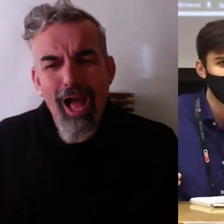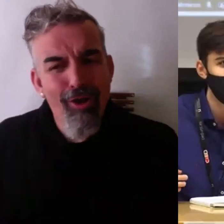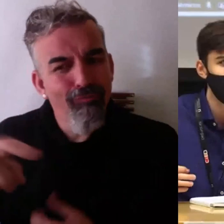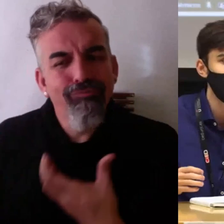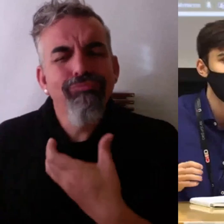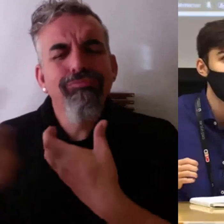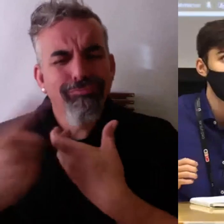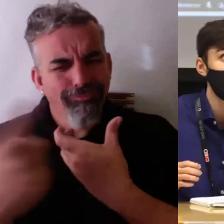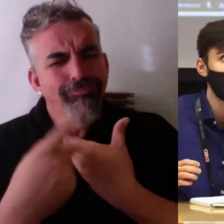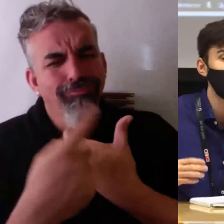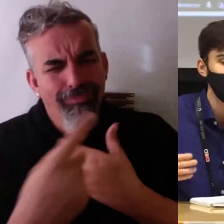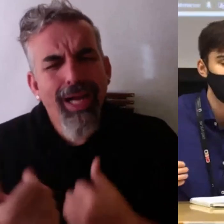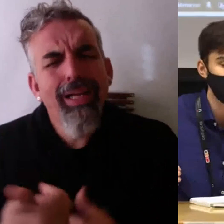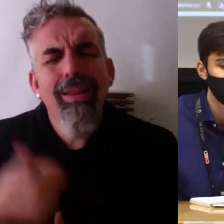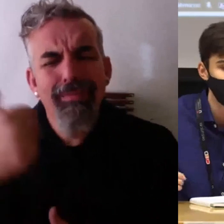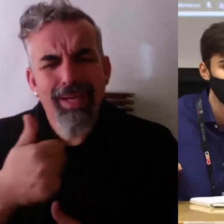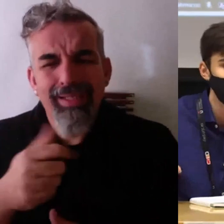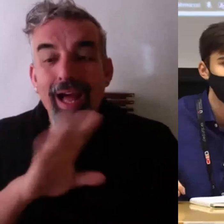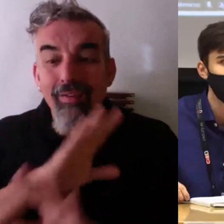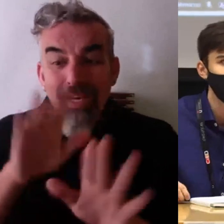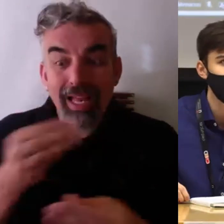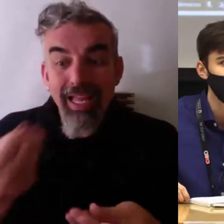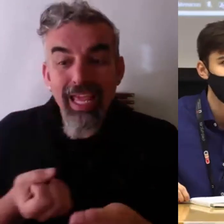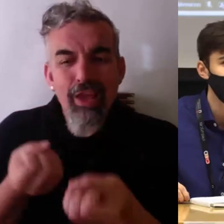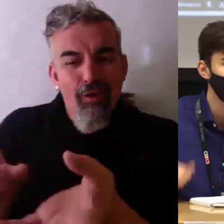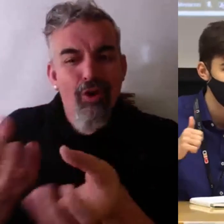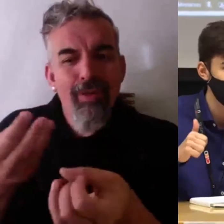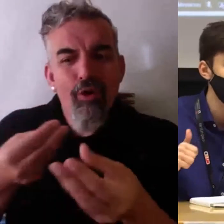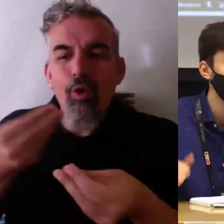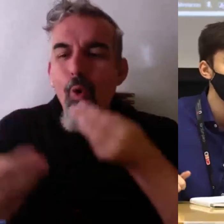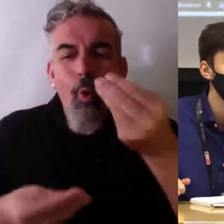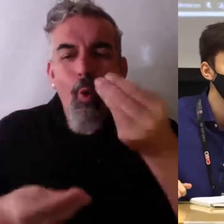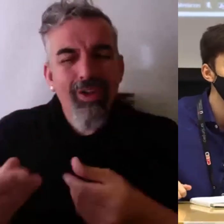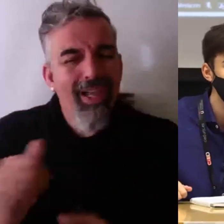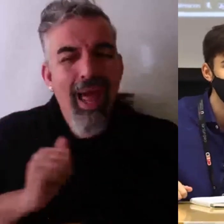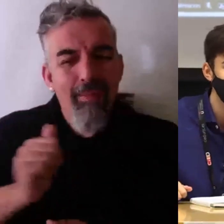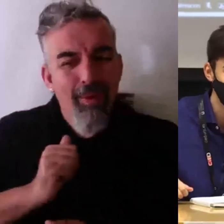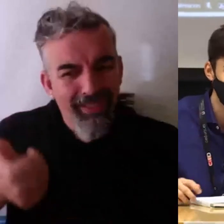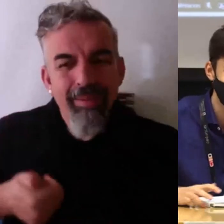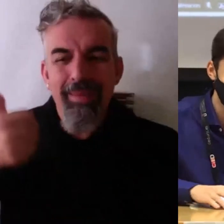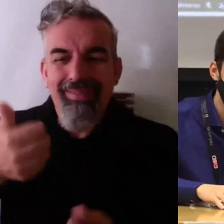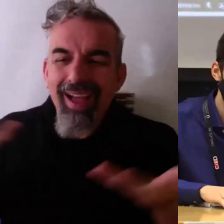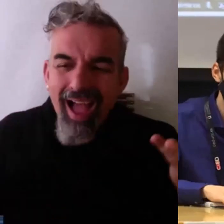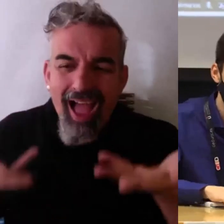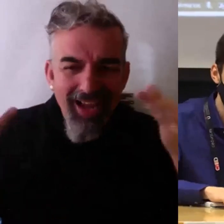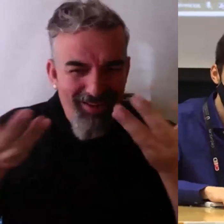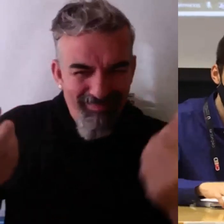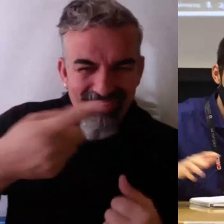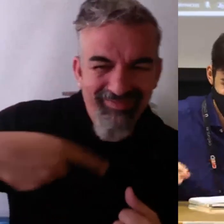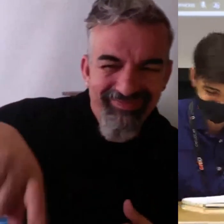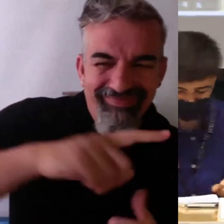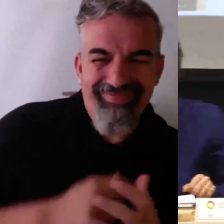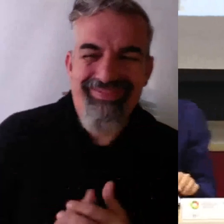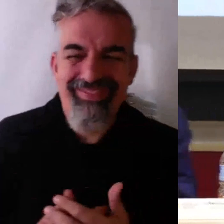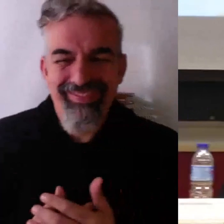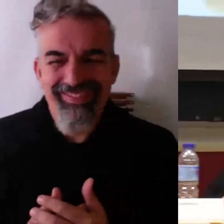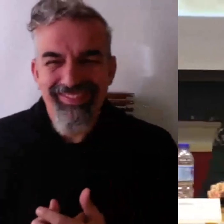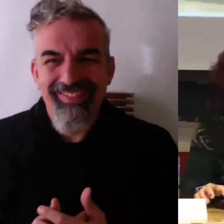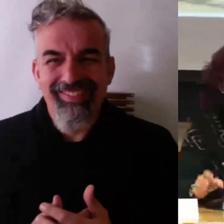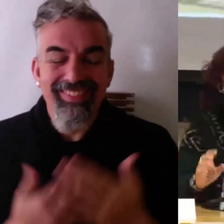más información más útil la información que os aporten así que ánimo comunicar gracias gracias